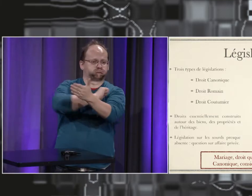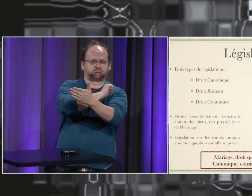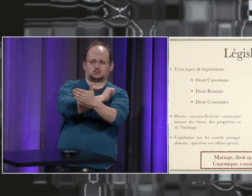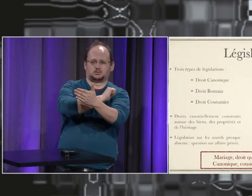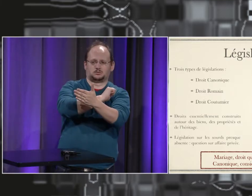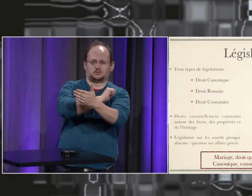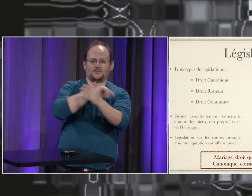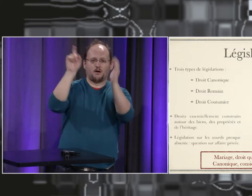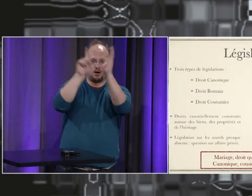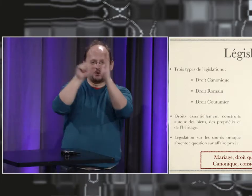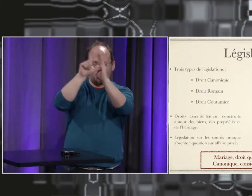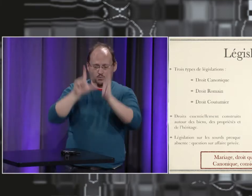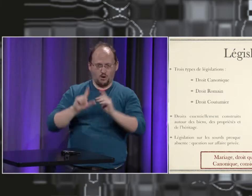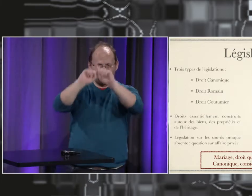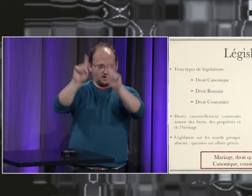et en fait le droit coutumier a disparu